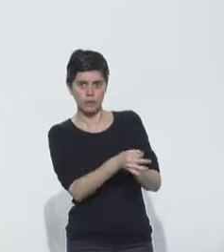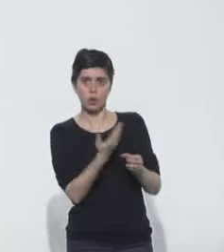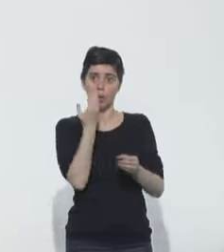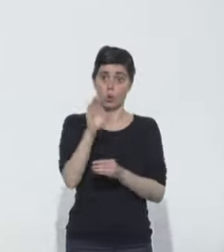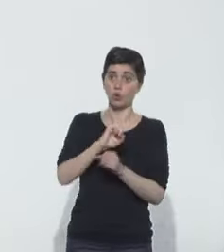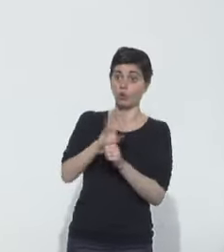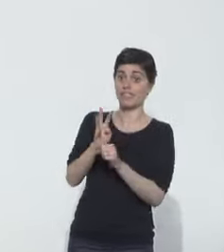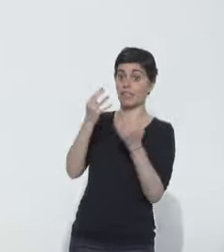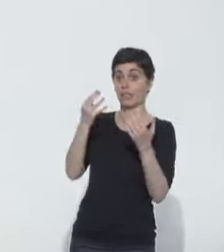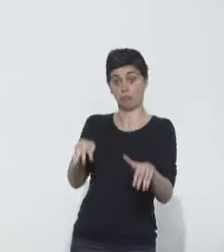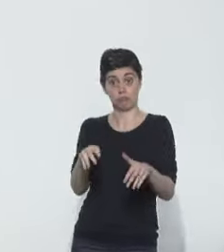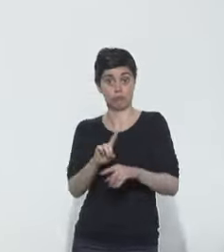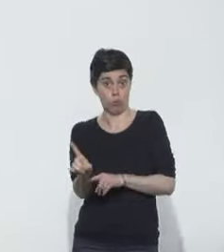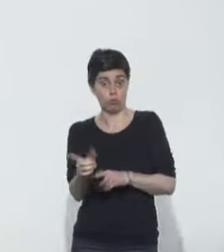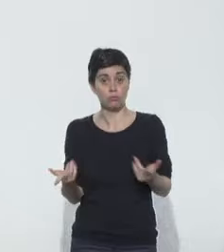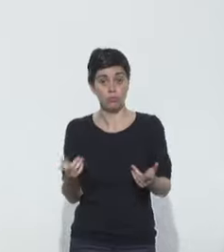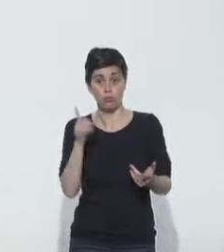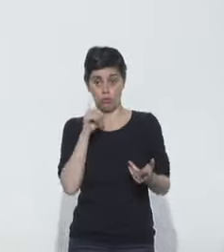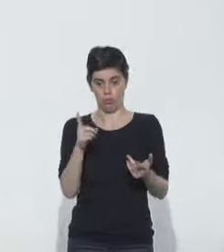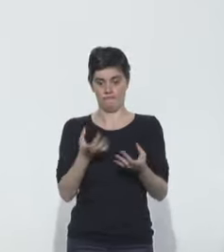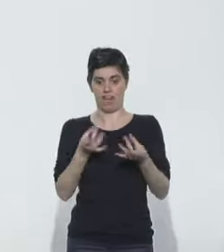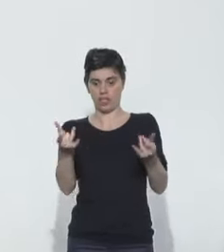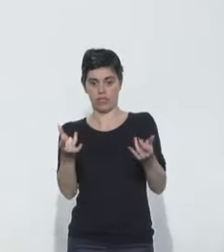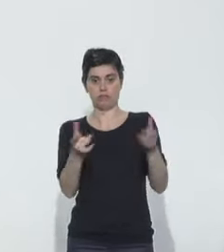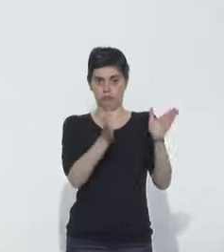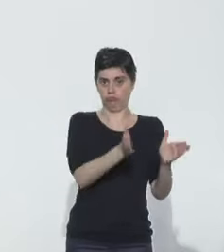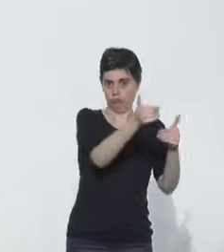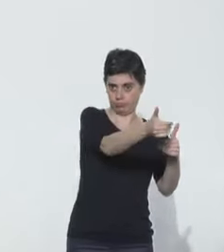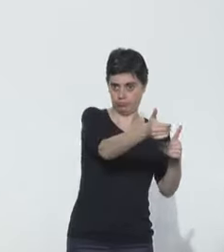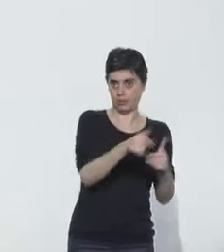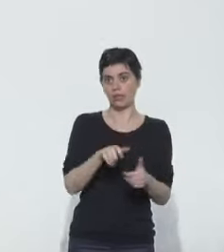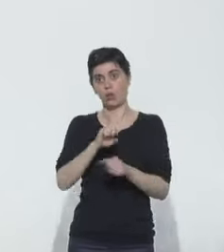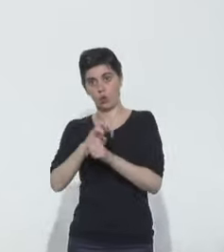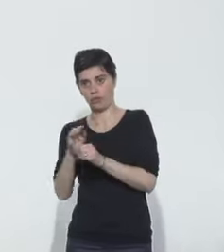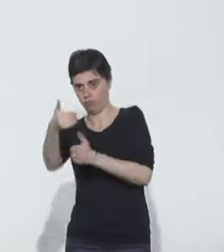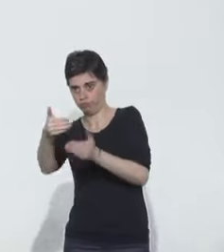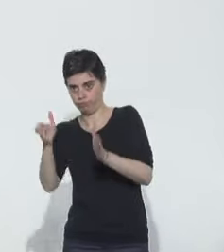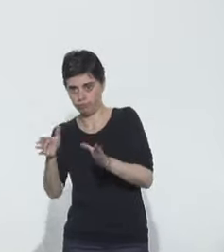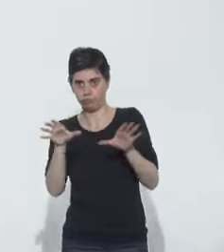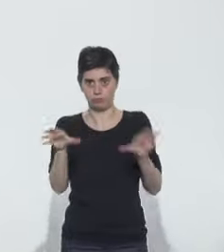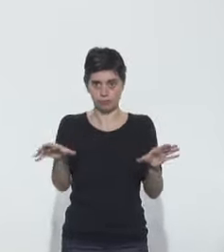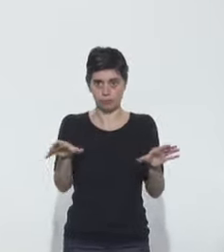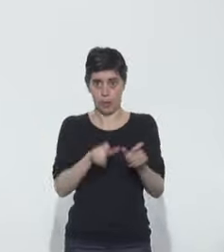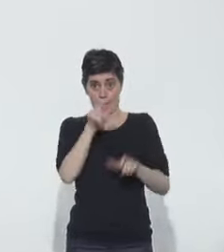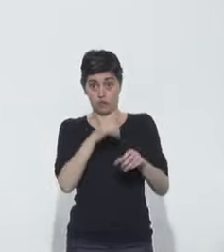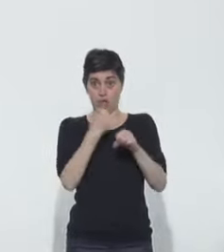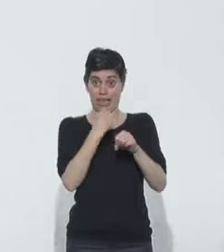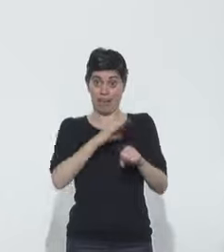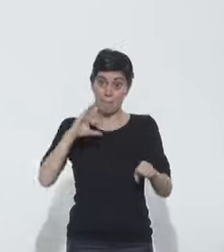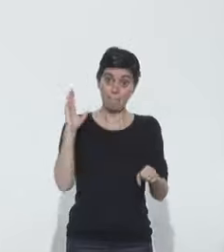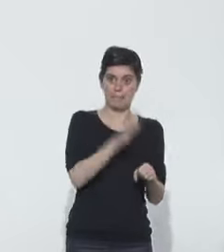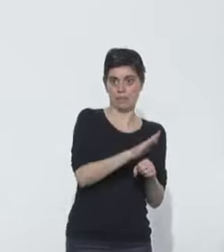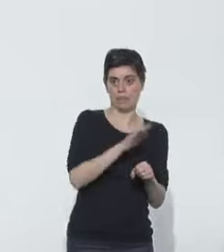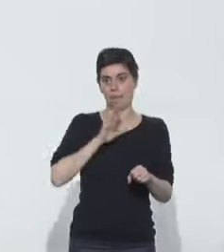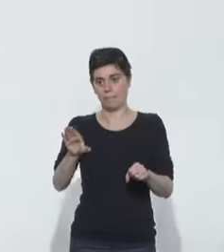dissocier des secteurs, pour pouvoir isoler les plus fragiles, pour pouvoir mettre des personnels à disposition des secteurs Covid, d'autres à disposition des secteurs non